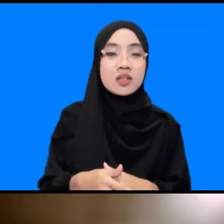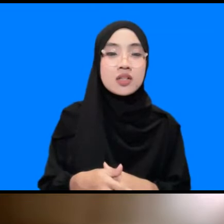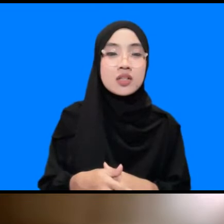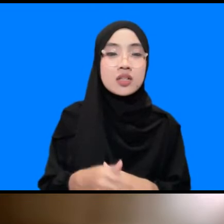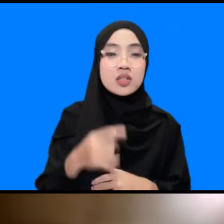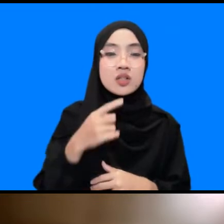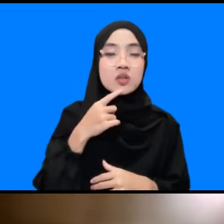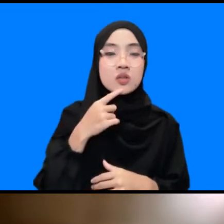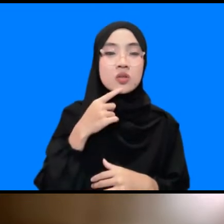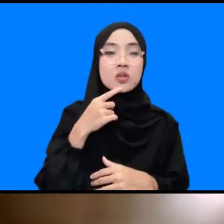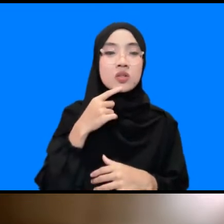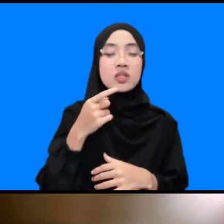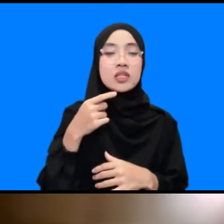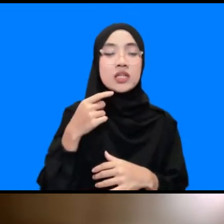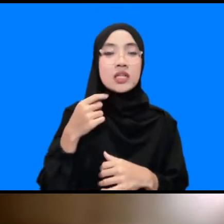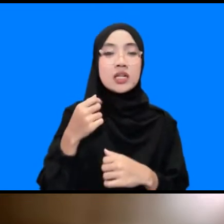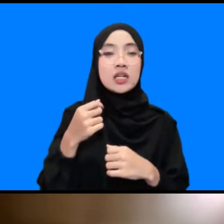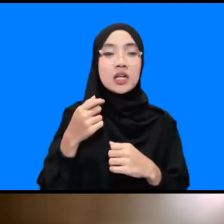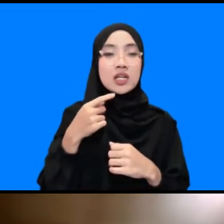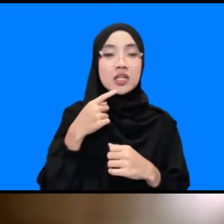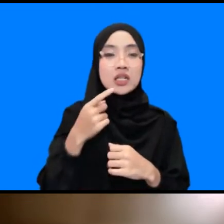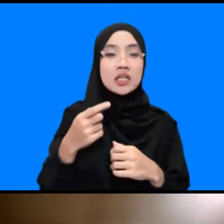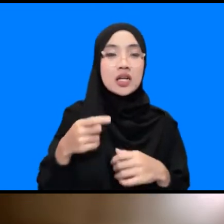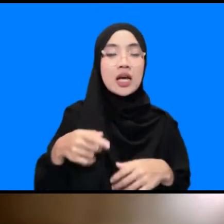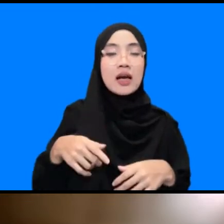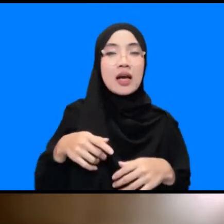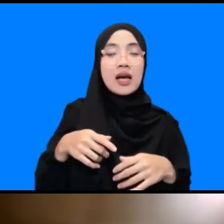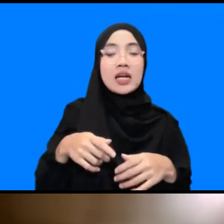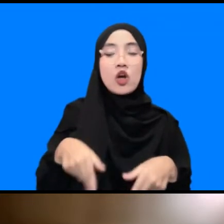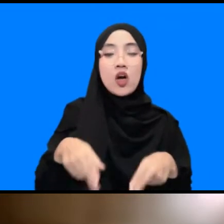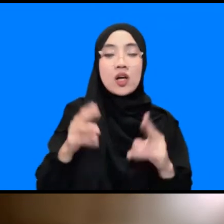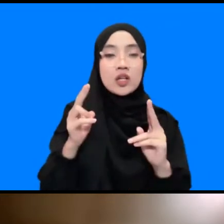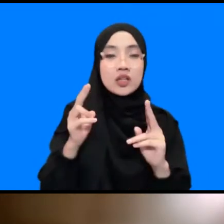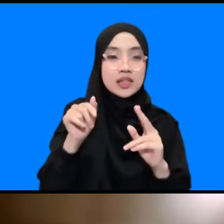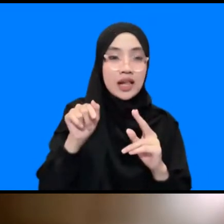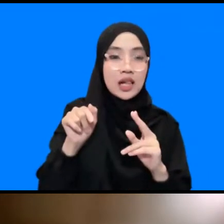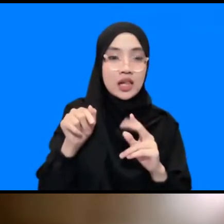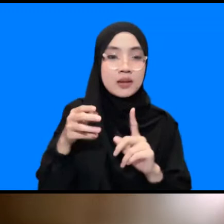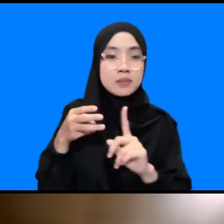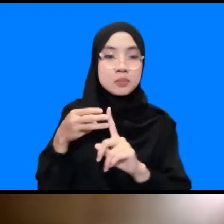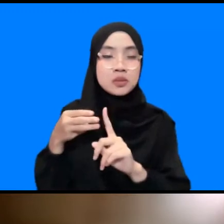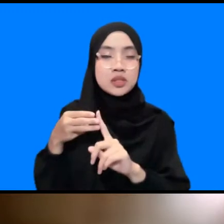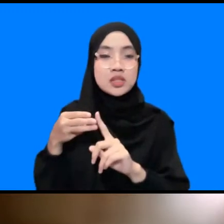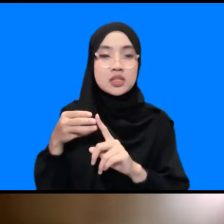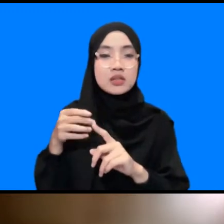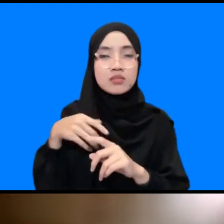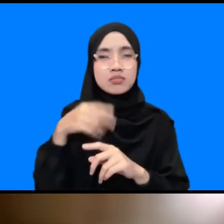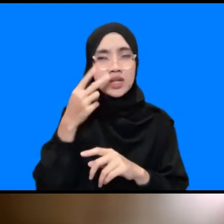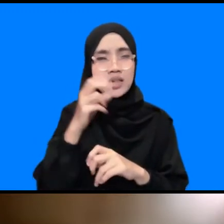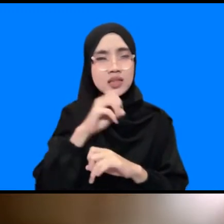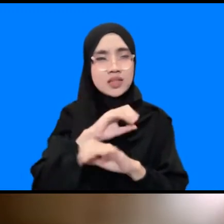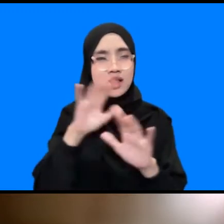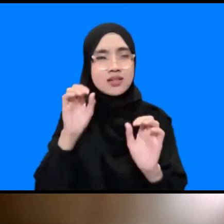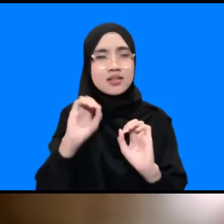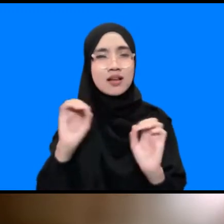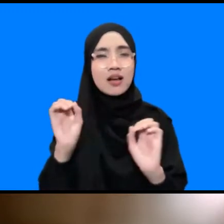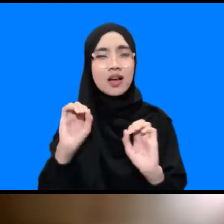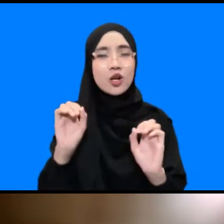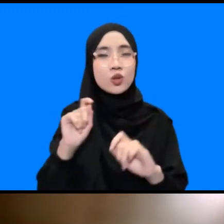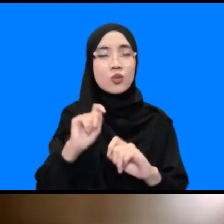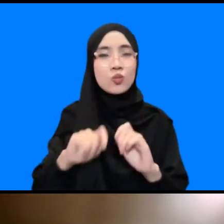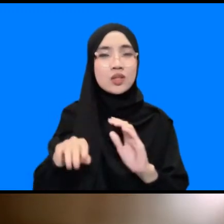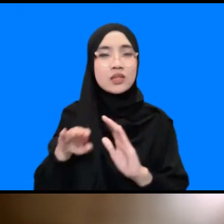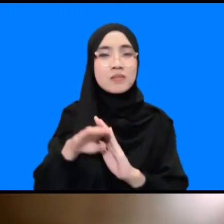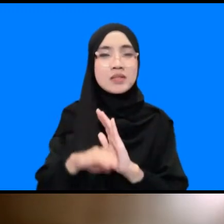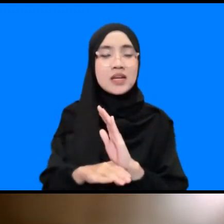Sumatera yang berlangsung di Pangeran Beach Hotel dan sama sekali tidak terlihat juga pemangku kebijakan di